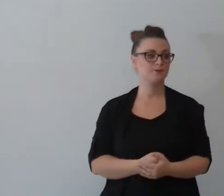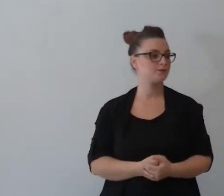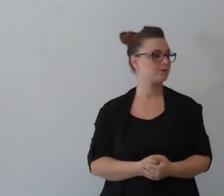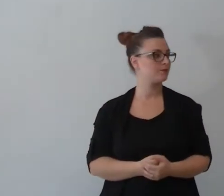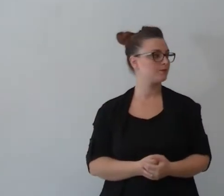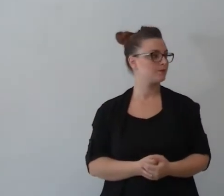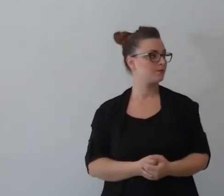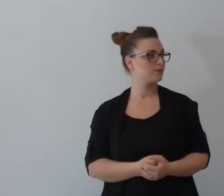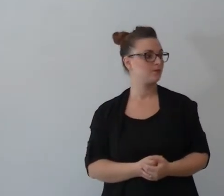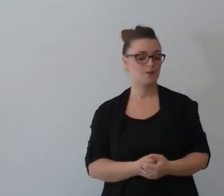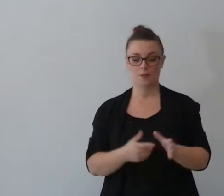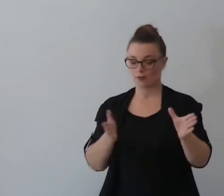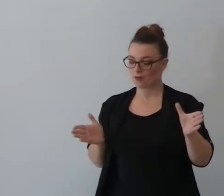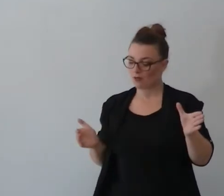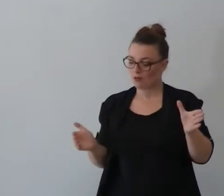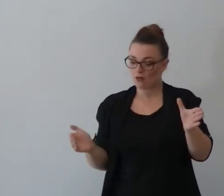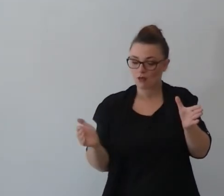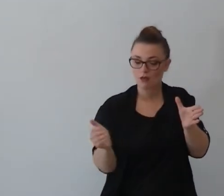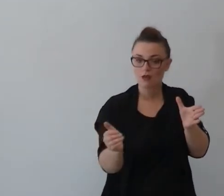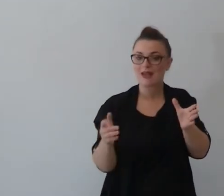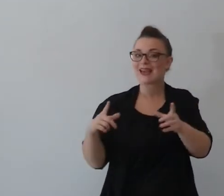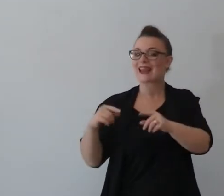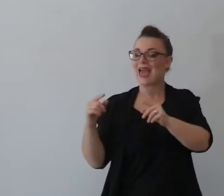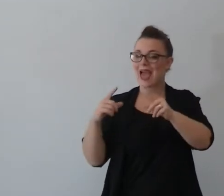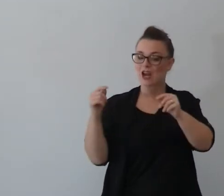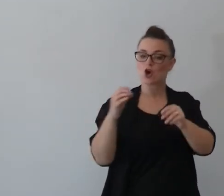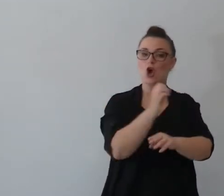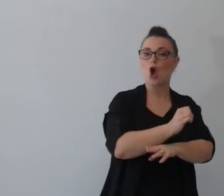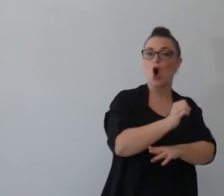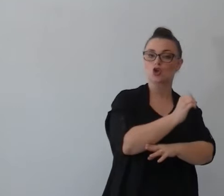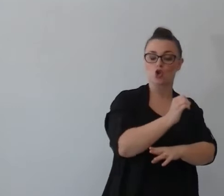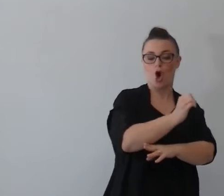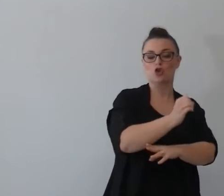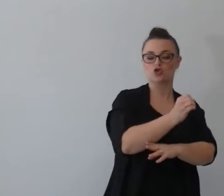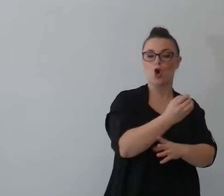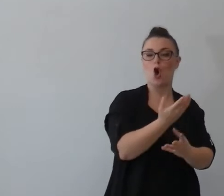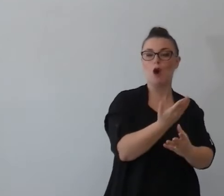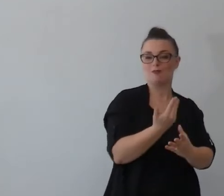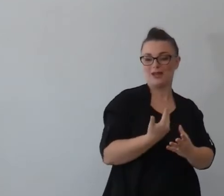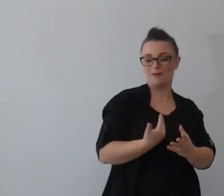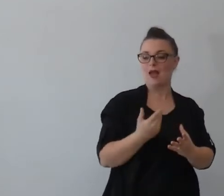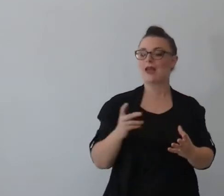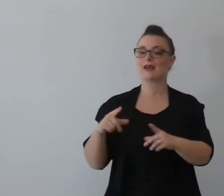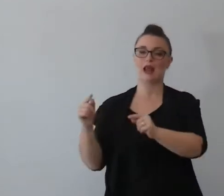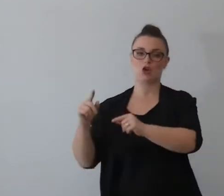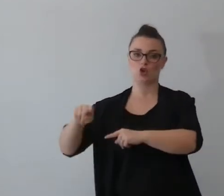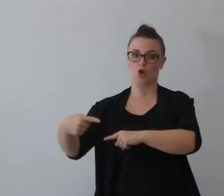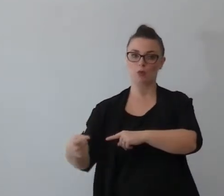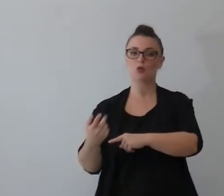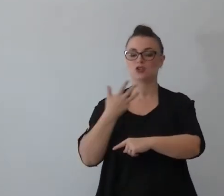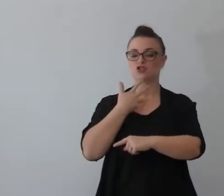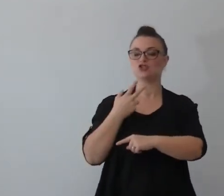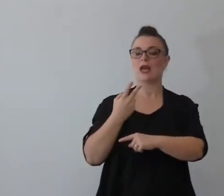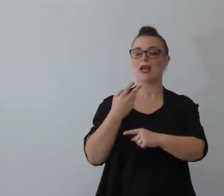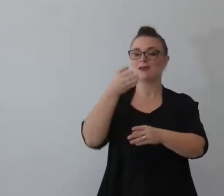la treppiatura del rozzo e la treppiatura del grano l'onzo si matura prima il grano si matura dopo ci sono circa due mesi